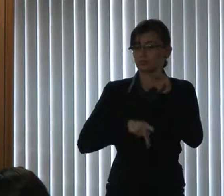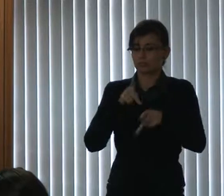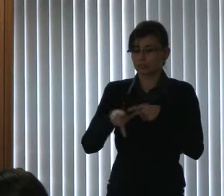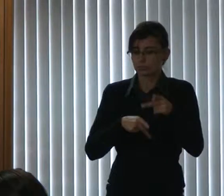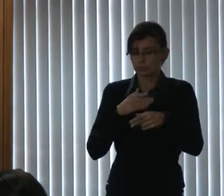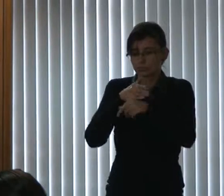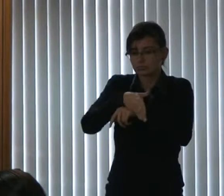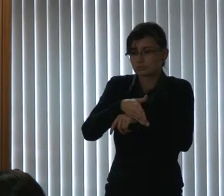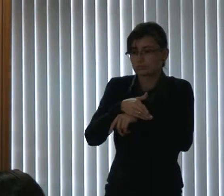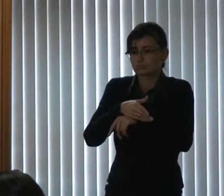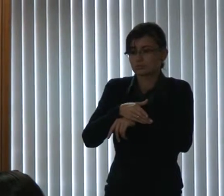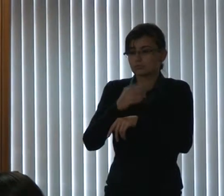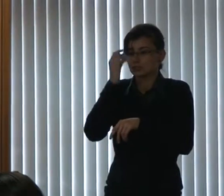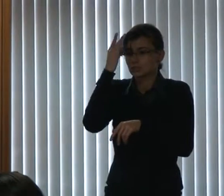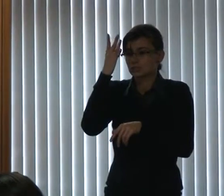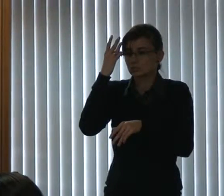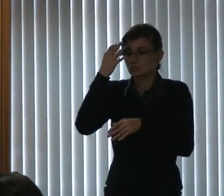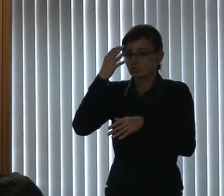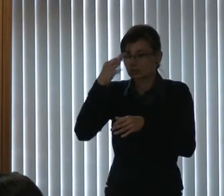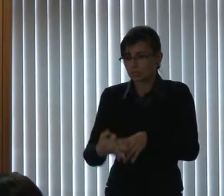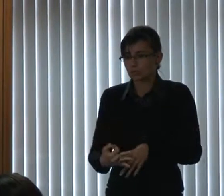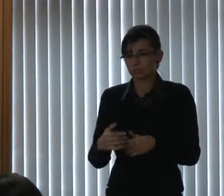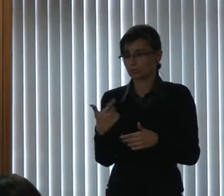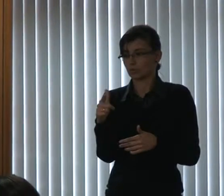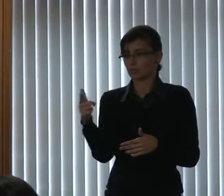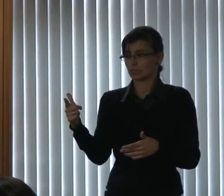a importância de nós estarmos dando ao próximo